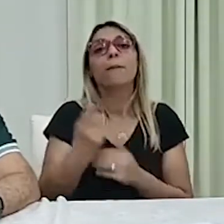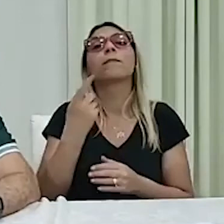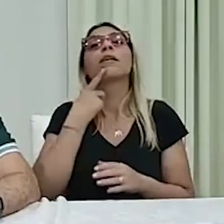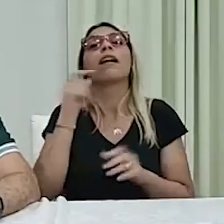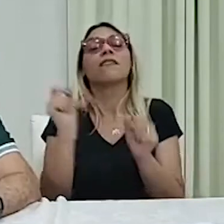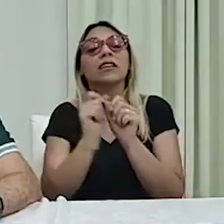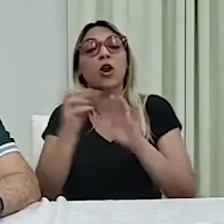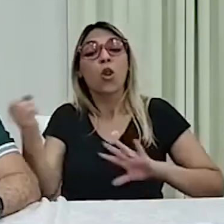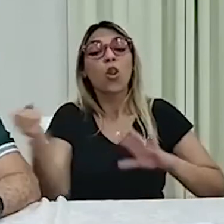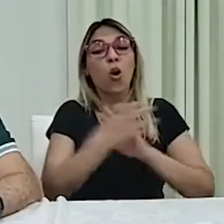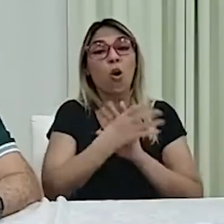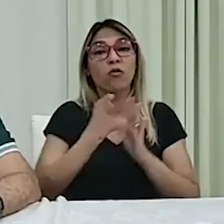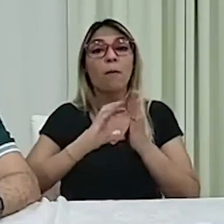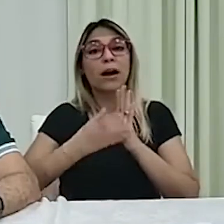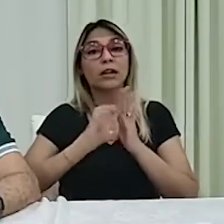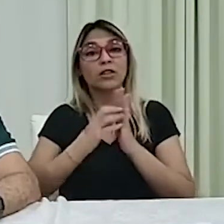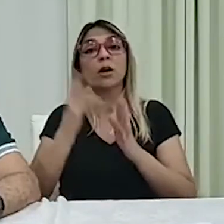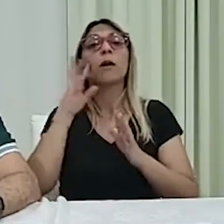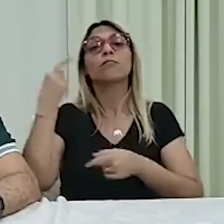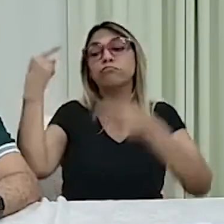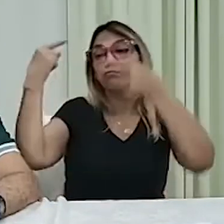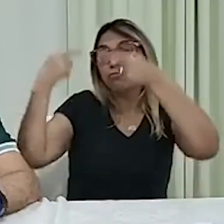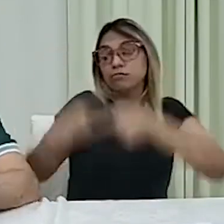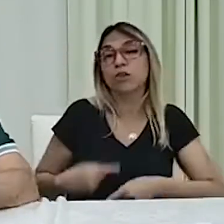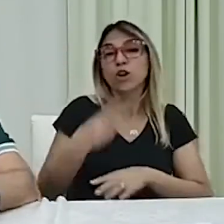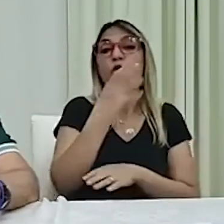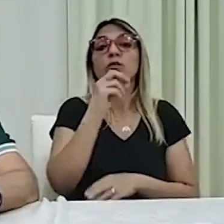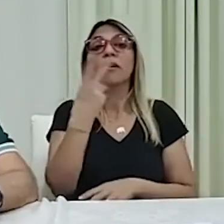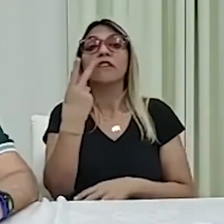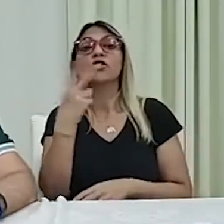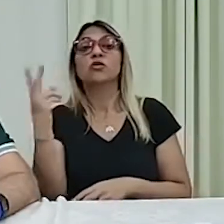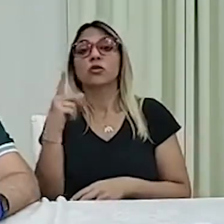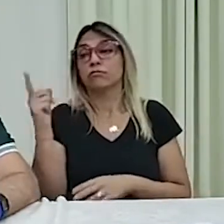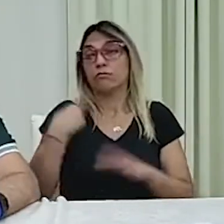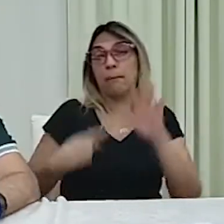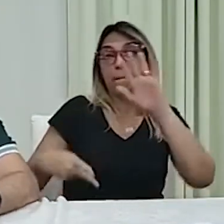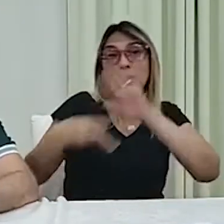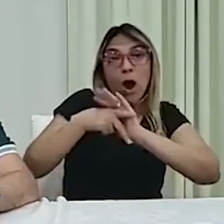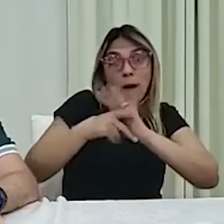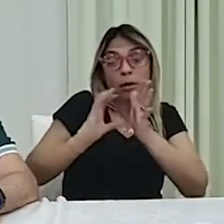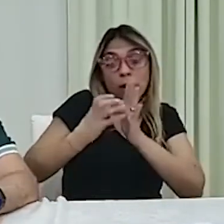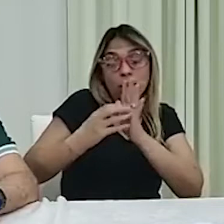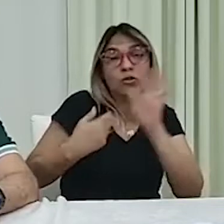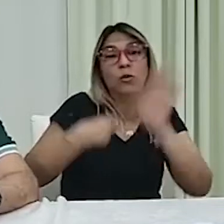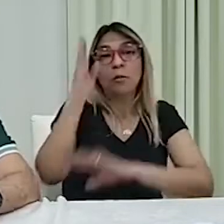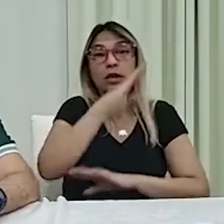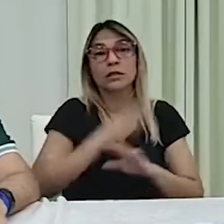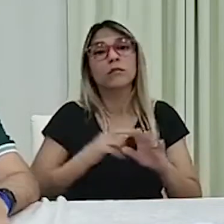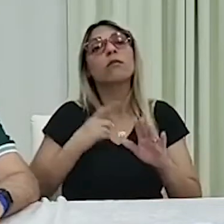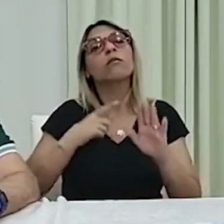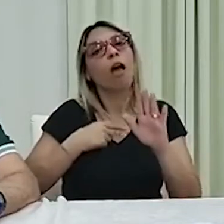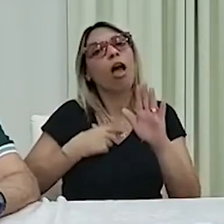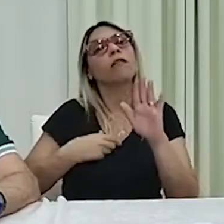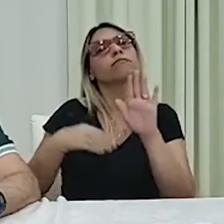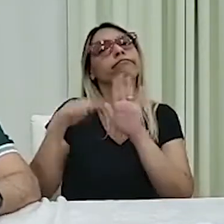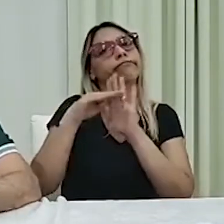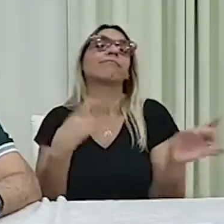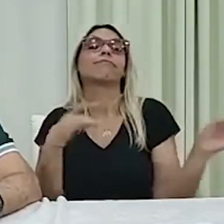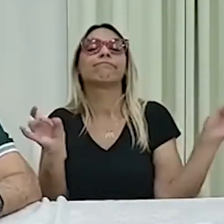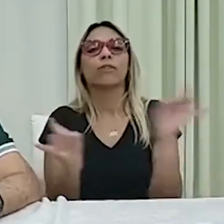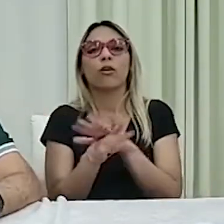novo partido para disputar as eleições de 2022. Um partido nosso, do Brasil, que tem seu estatuto, como já tem, arrumadinho.